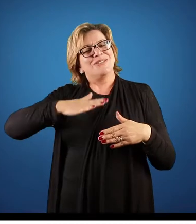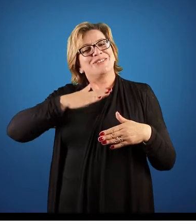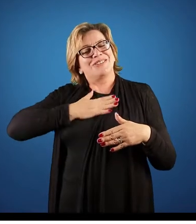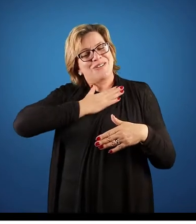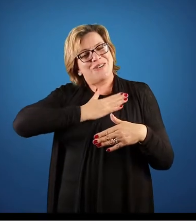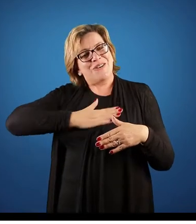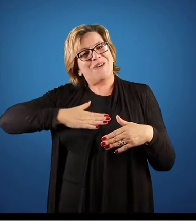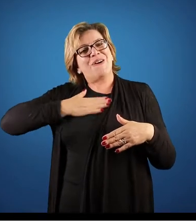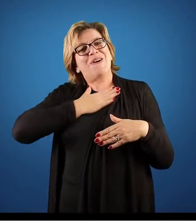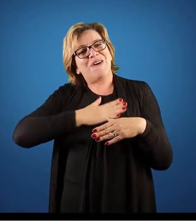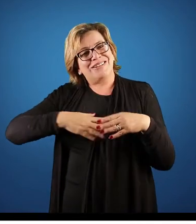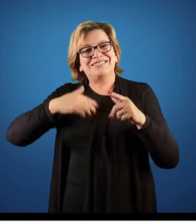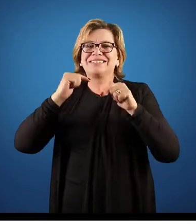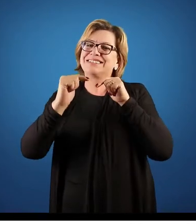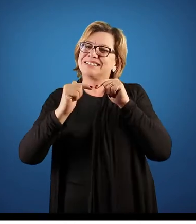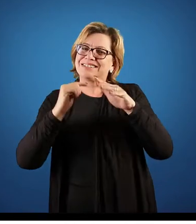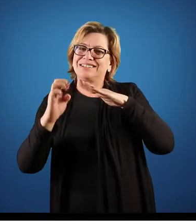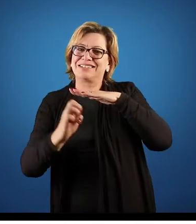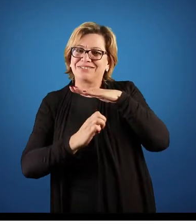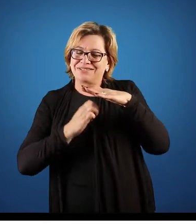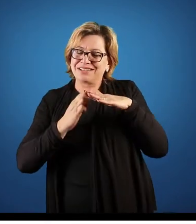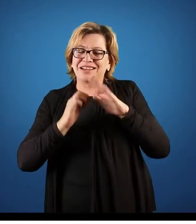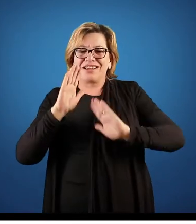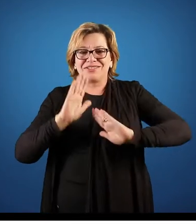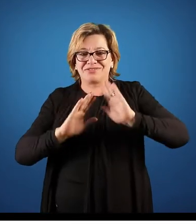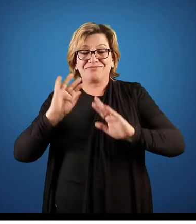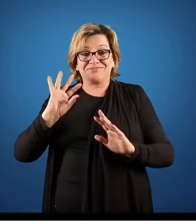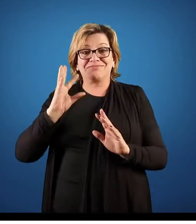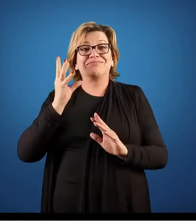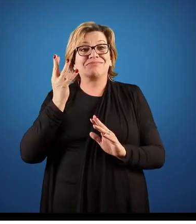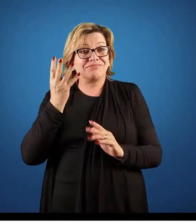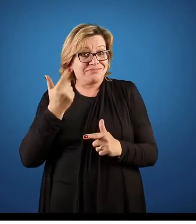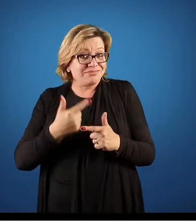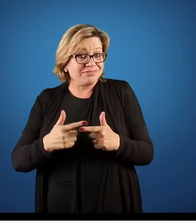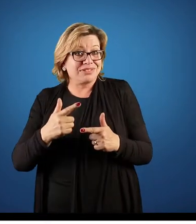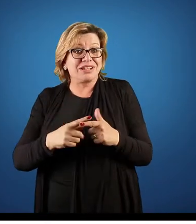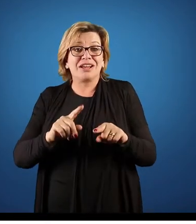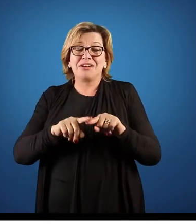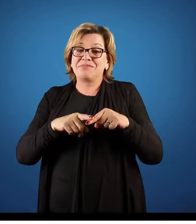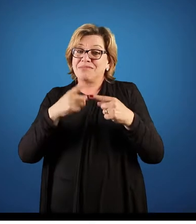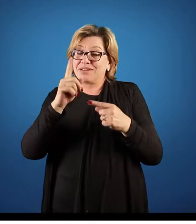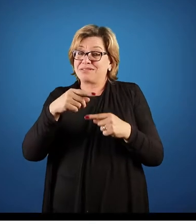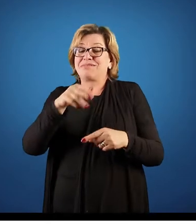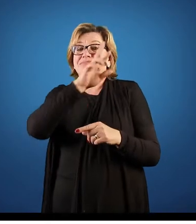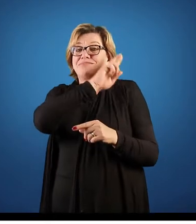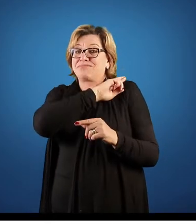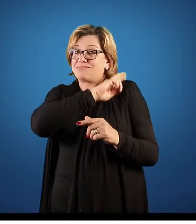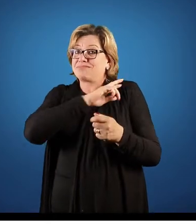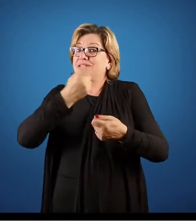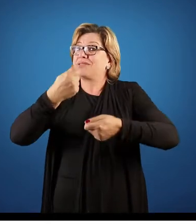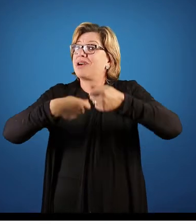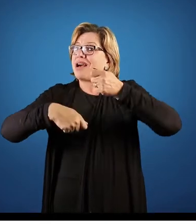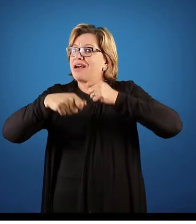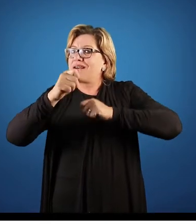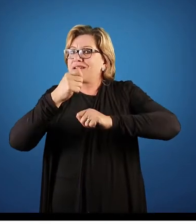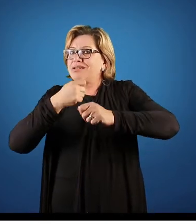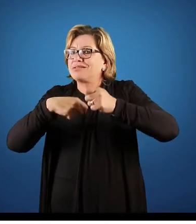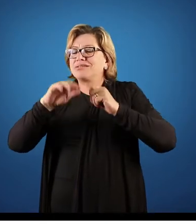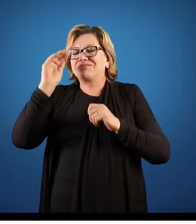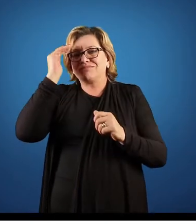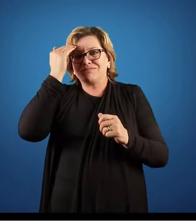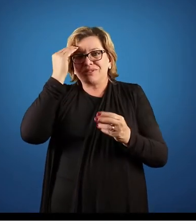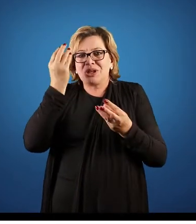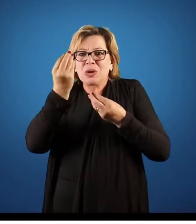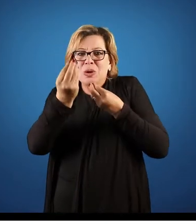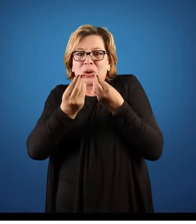existem as limitações, mas é função do administrador entender essas limitações e